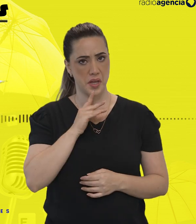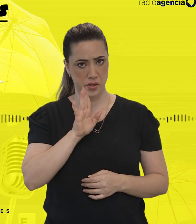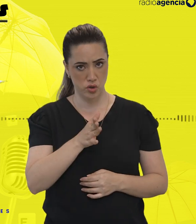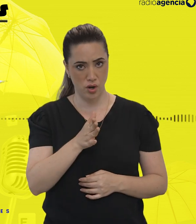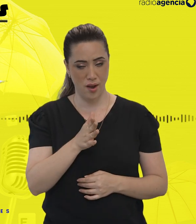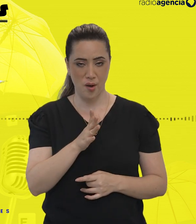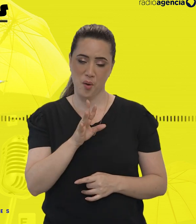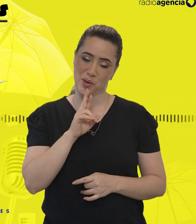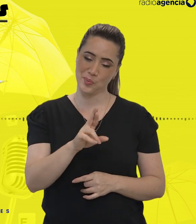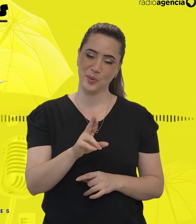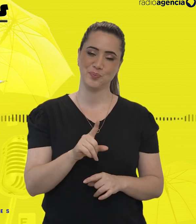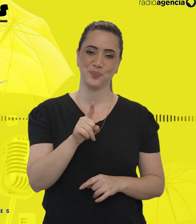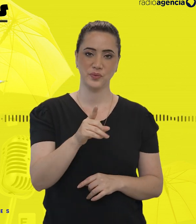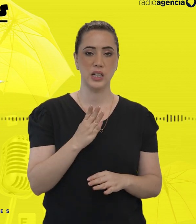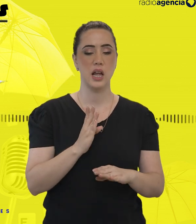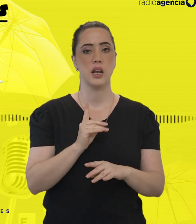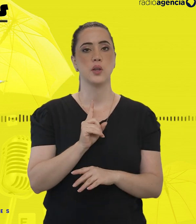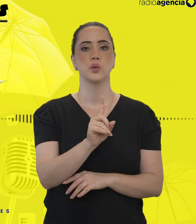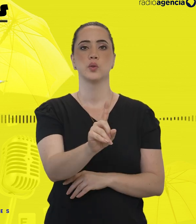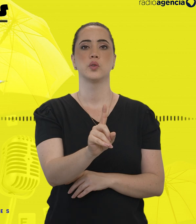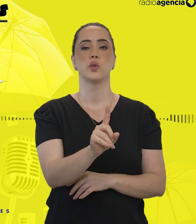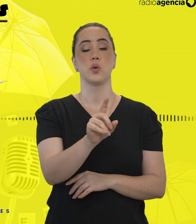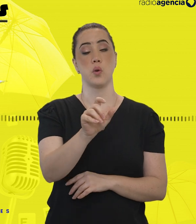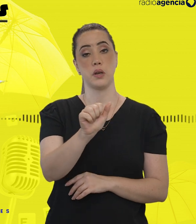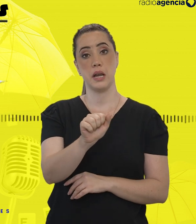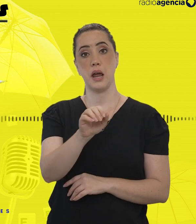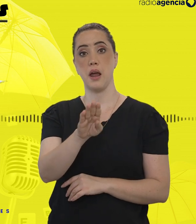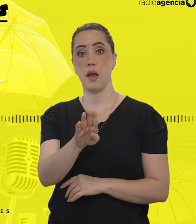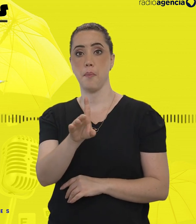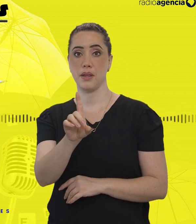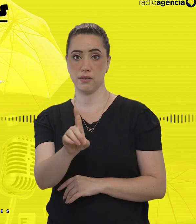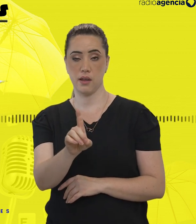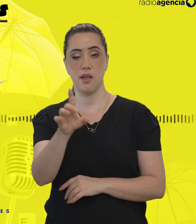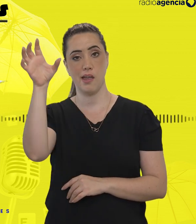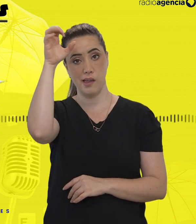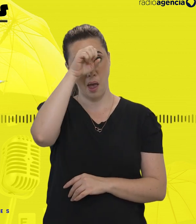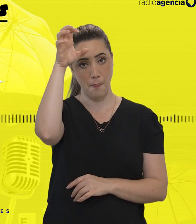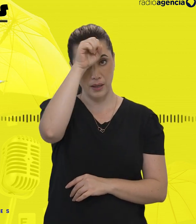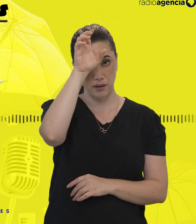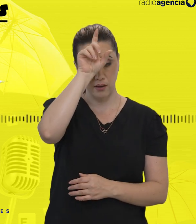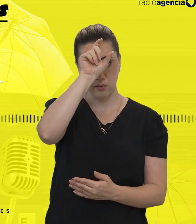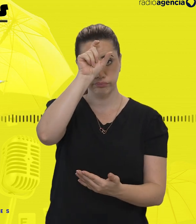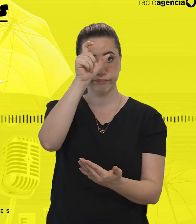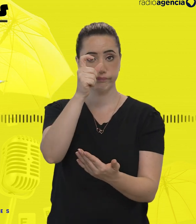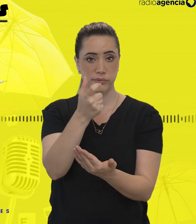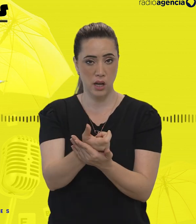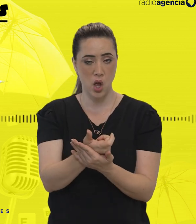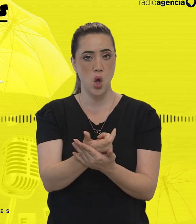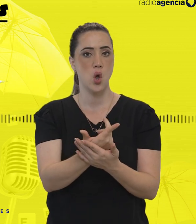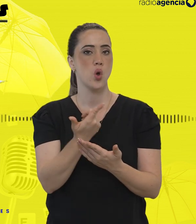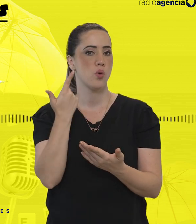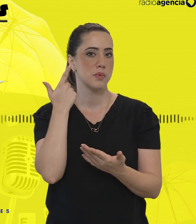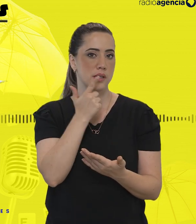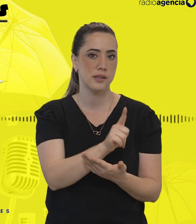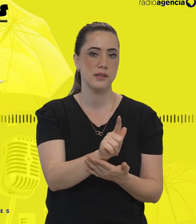Provavelmente, a Maria Eugênia chegou na ABD e aprendeu bastante sobre dislexia. Começando a conectar os pontos, a marcar as palavras desse bingo de